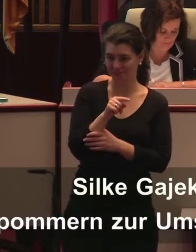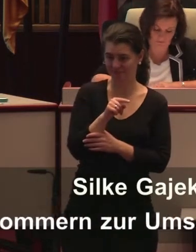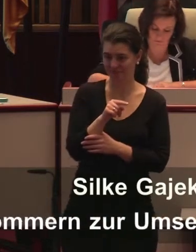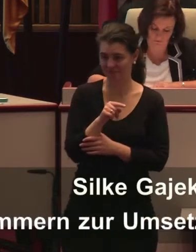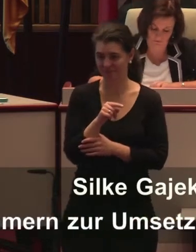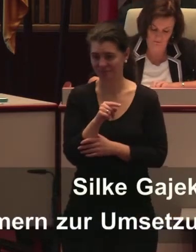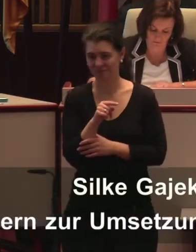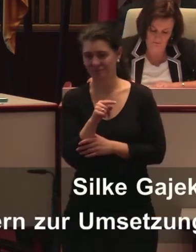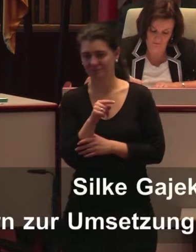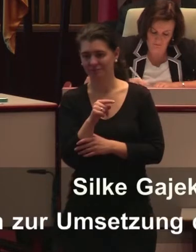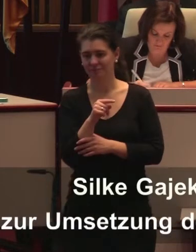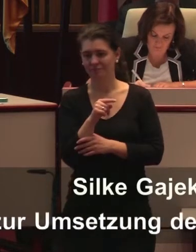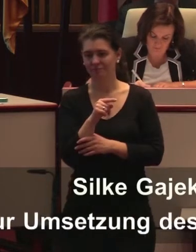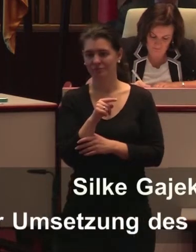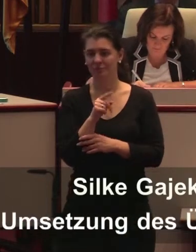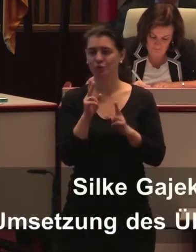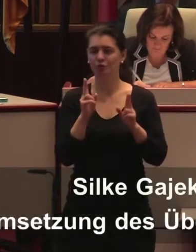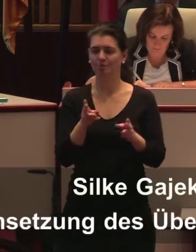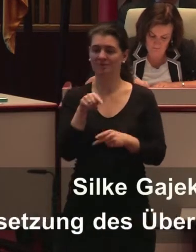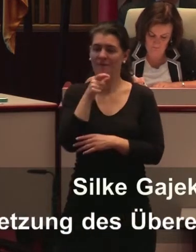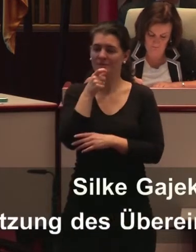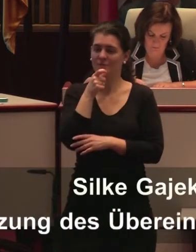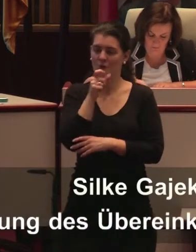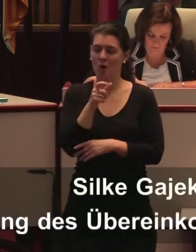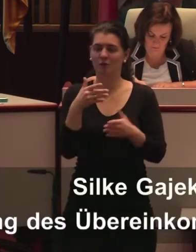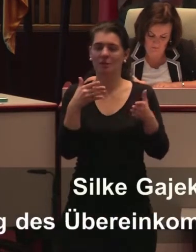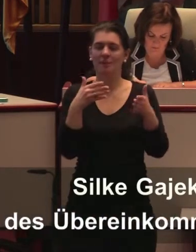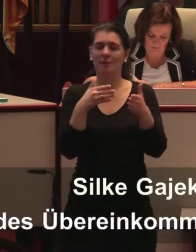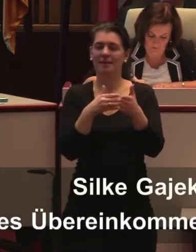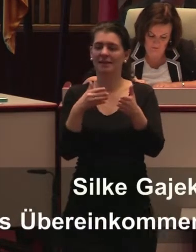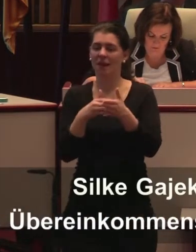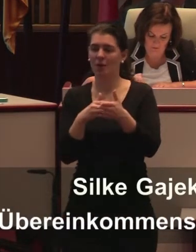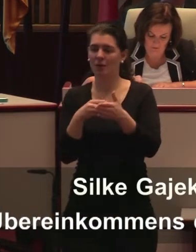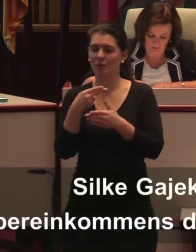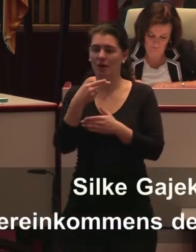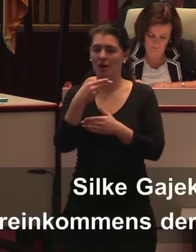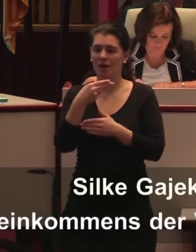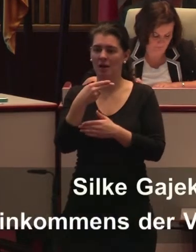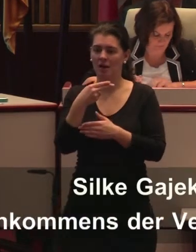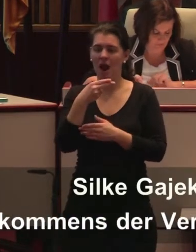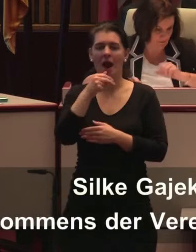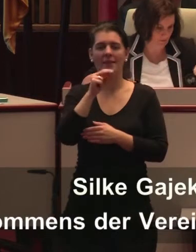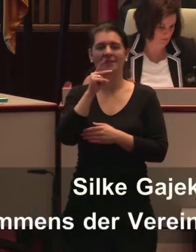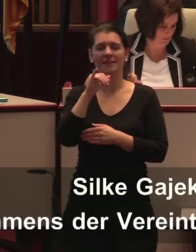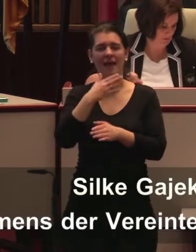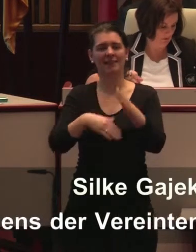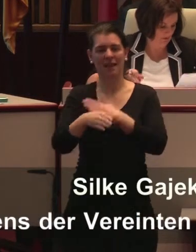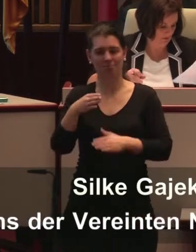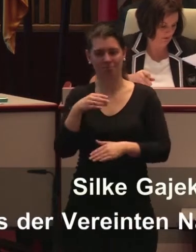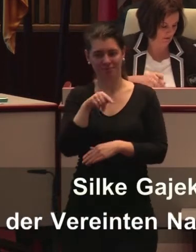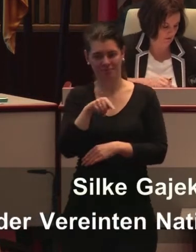Begriff Behinderung, Handicap noch einmal anders betrachtet werden muss und vielleicht wird uns das auch gelingen